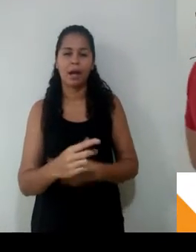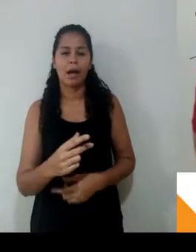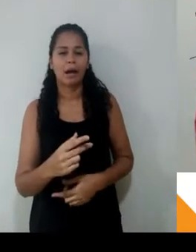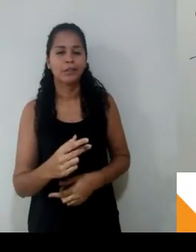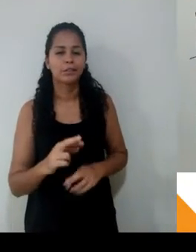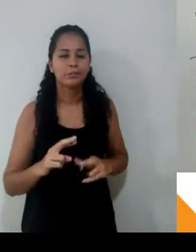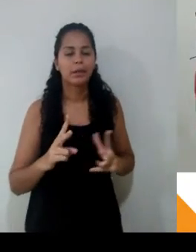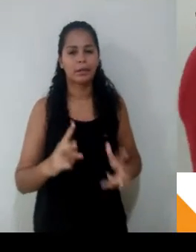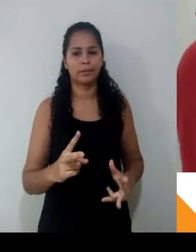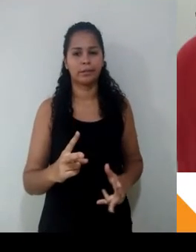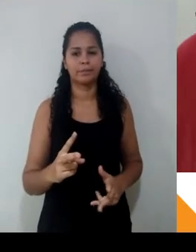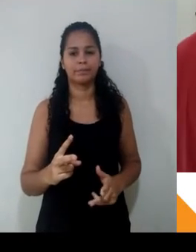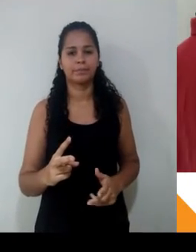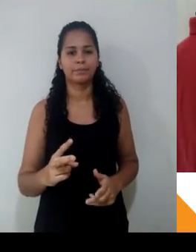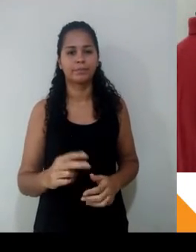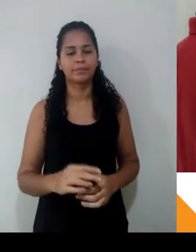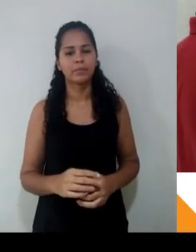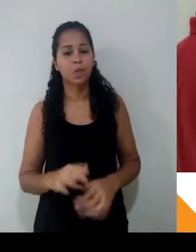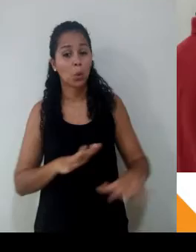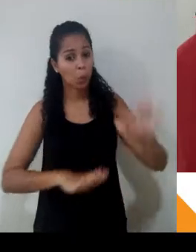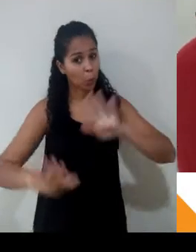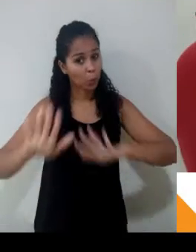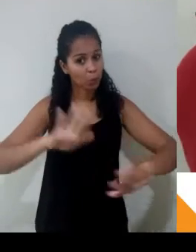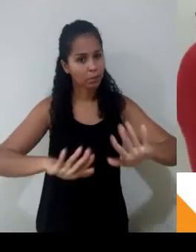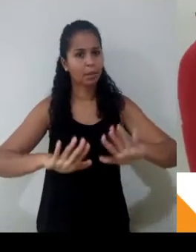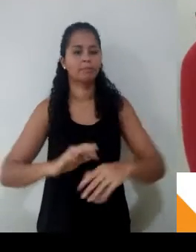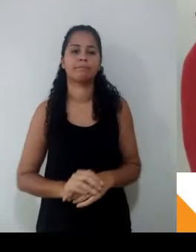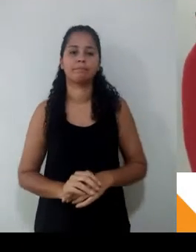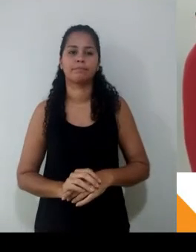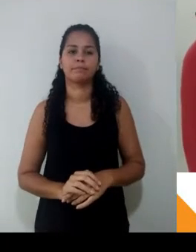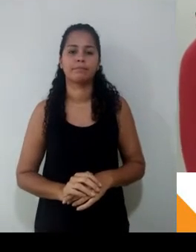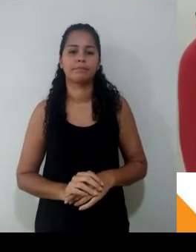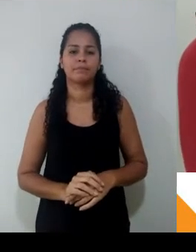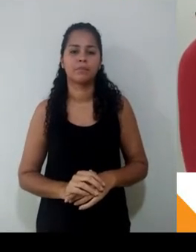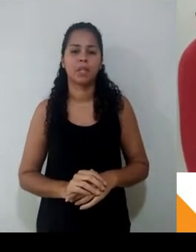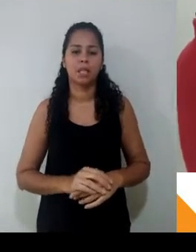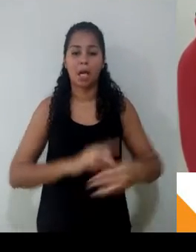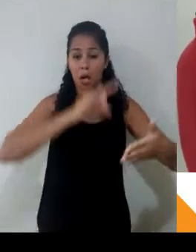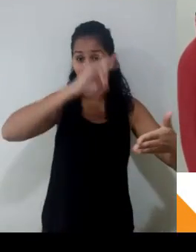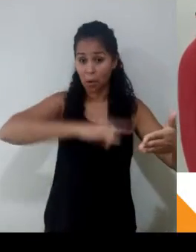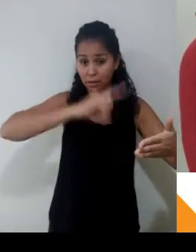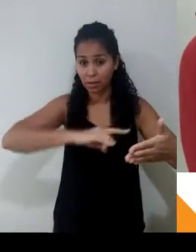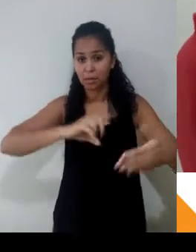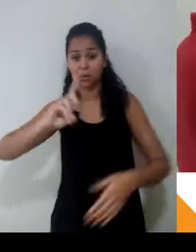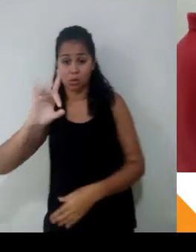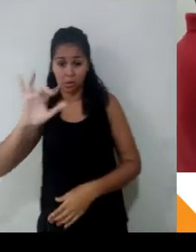Contratos, dias. São diretamente proporcionais? Quanto mais contratos eu tenho para digitar, ou seja, quanto mais serviço para